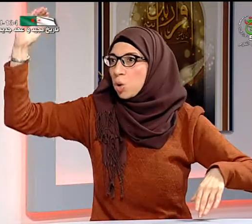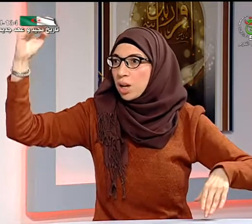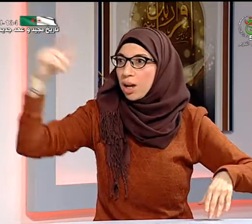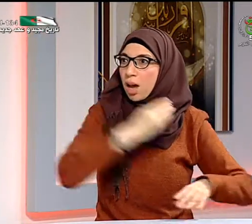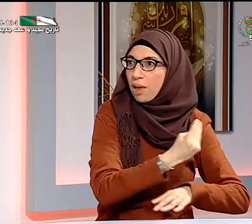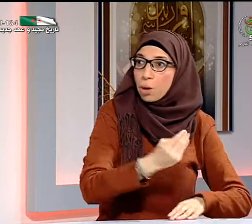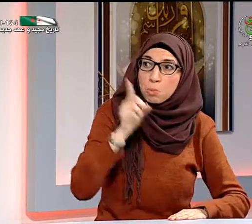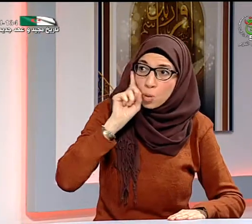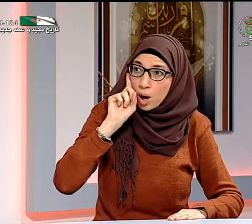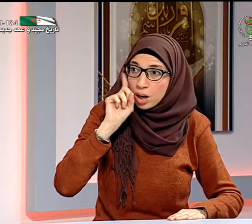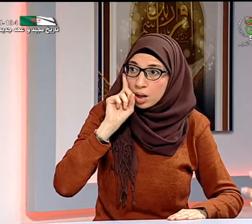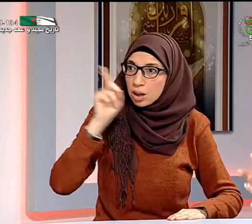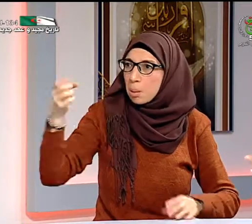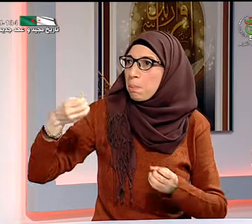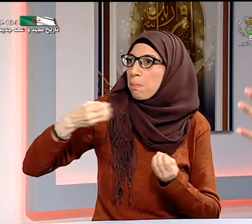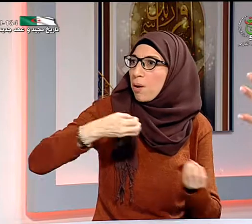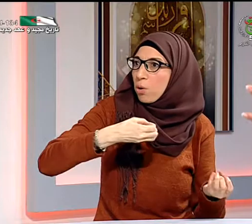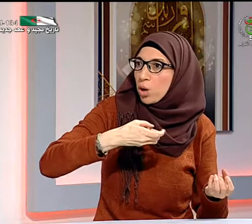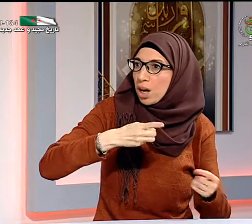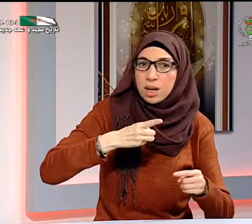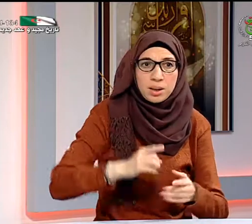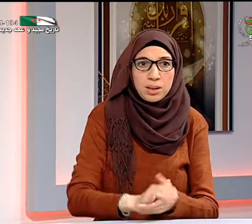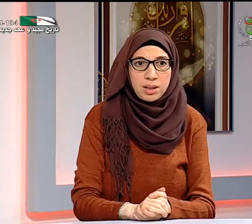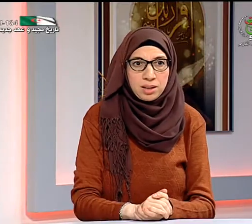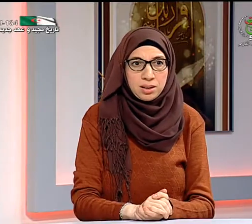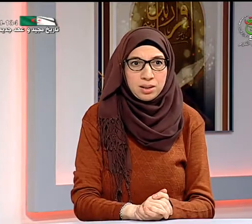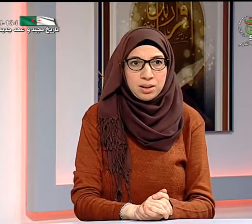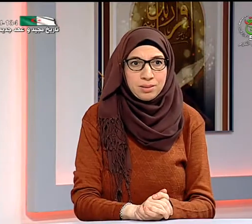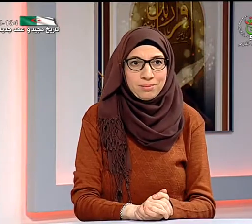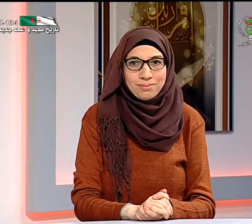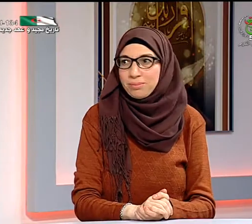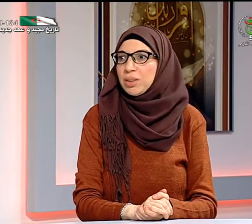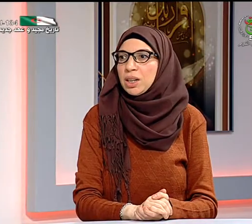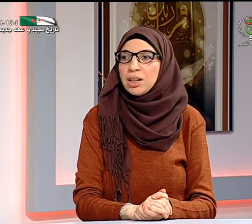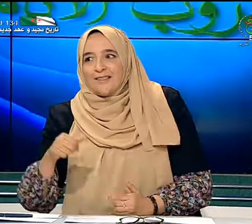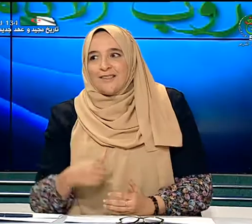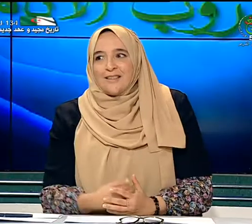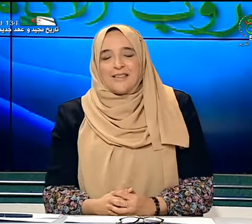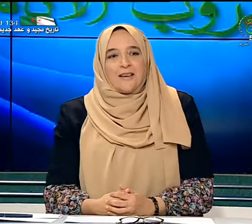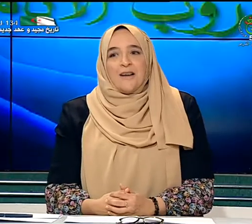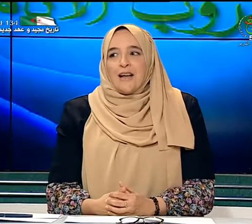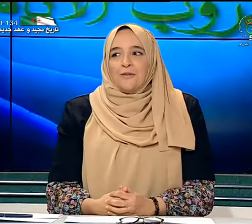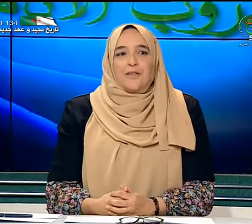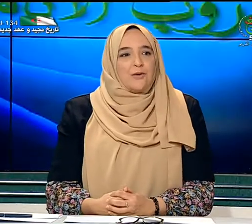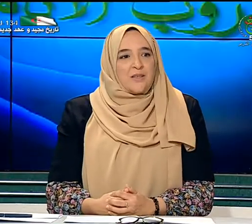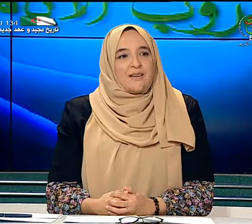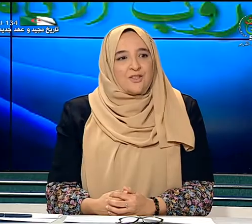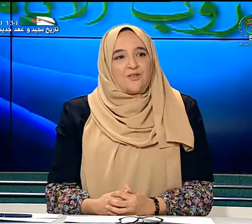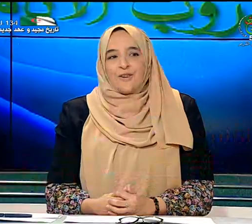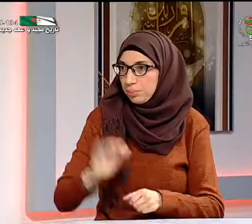بتفرقة بين الأطفال الصم هي تتكرت السنة 2015 شكرا